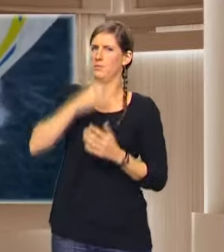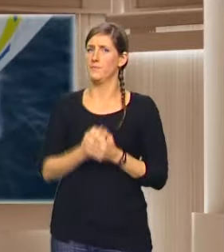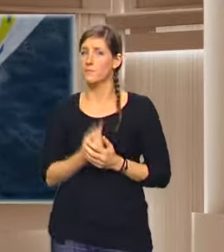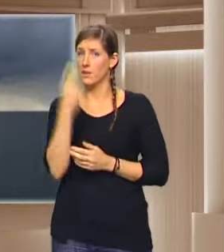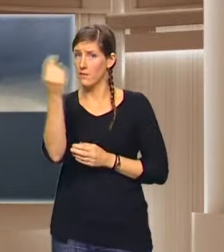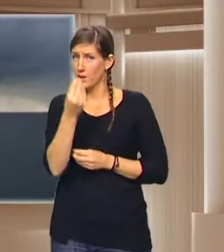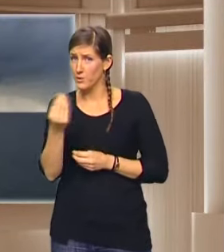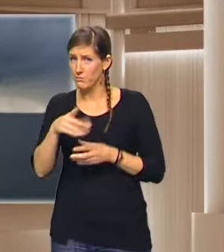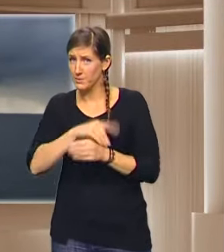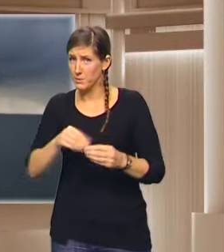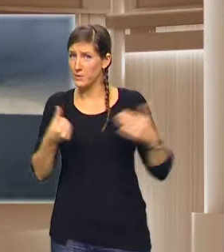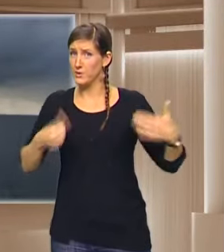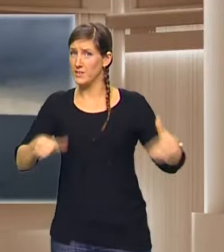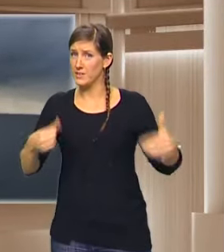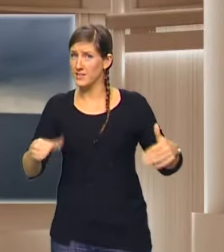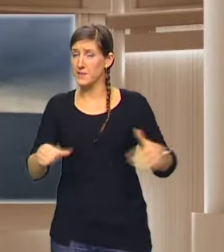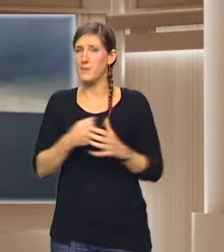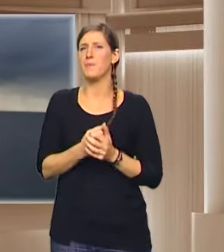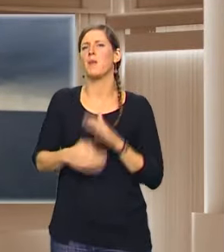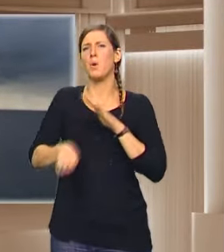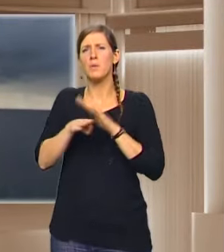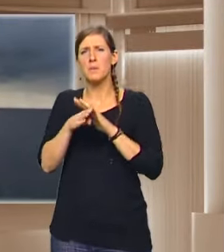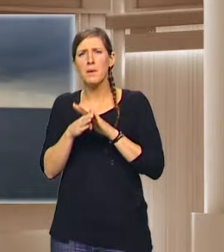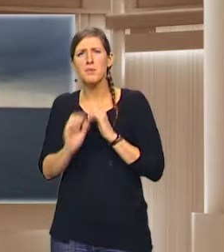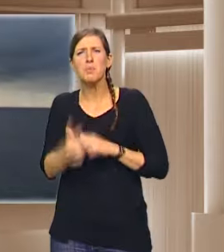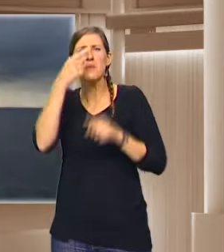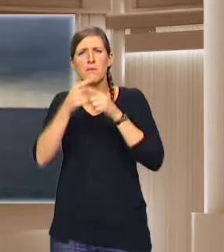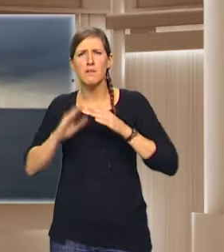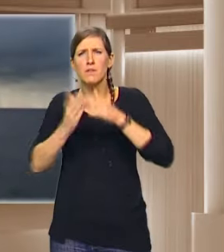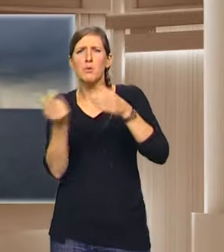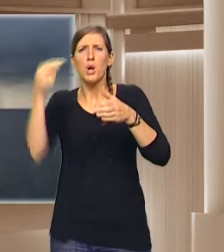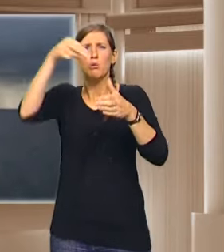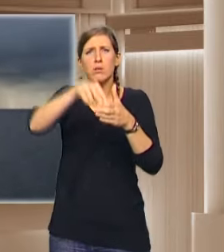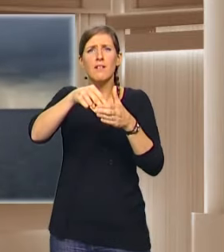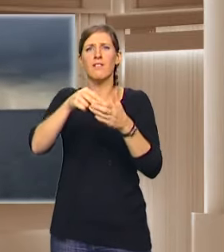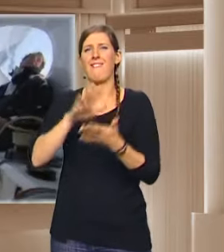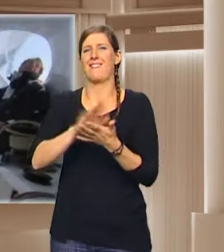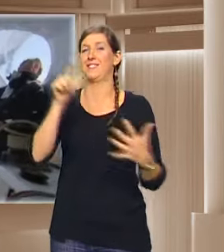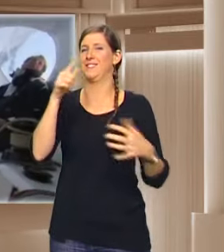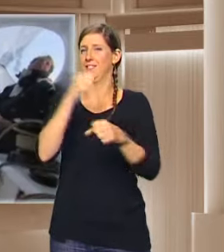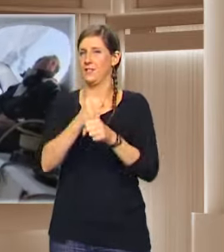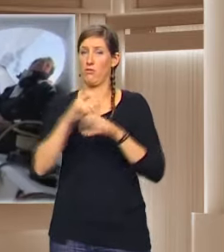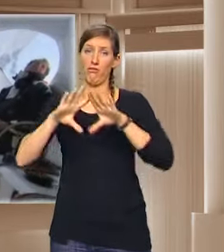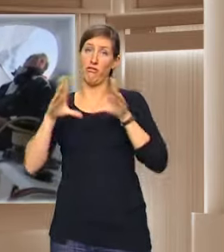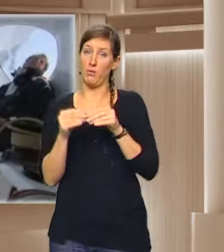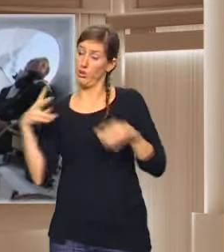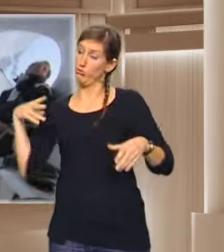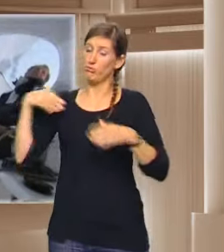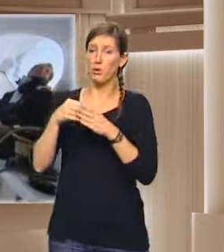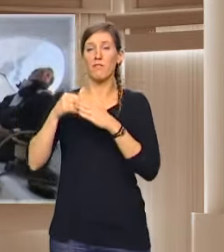de Charente. Et il a 7 ans quand il part en mer en famille pour une année de grandes vacances. Une sacrée tranche de vie qui